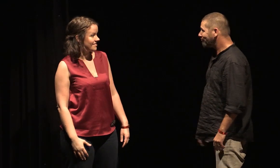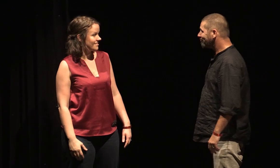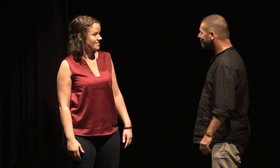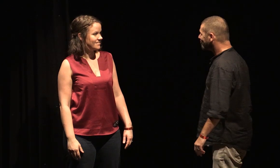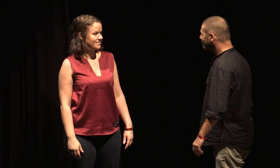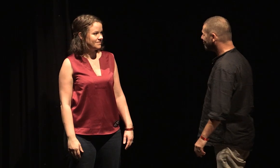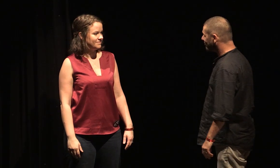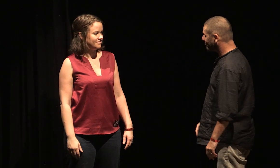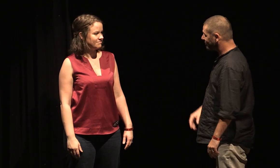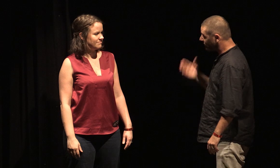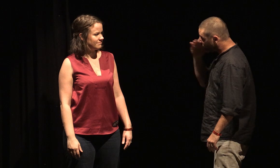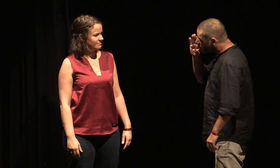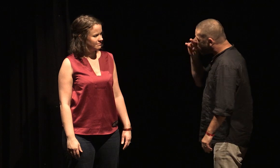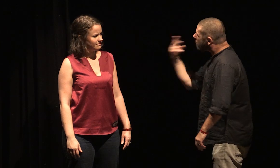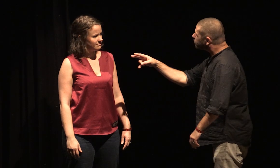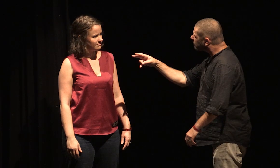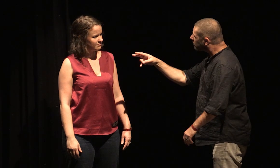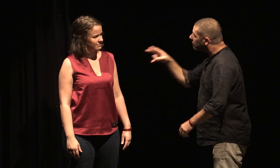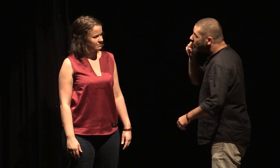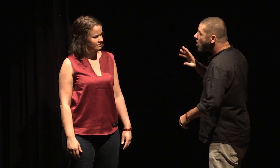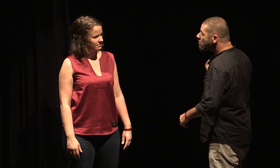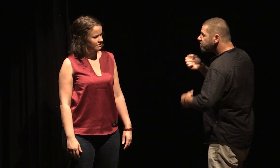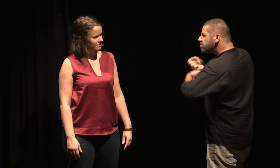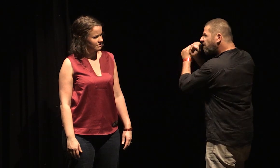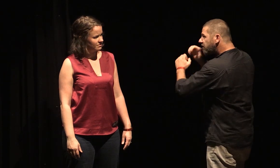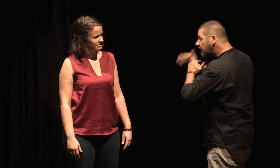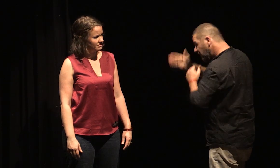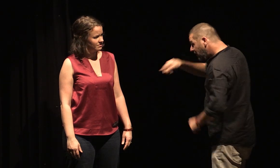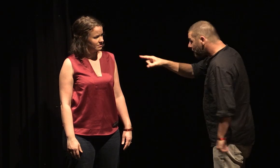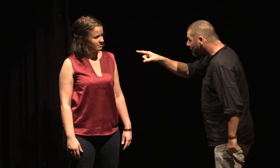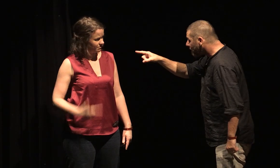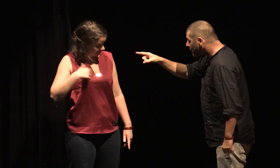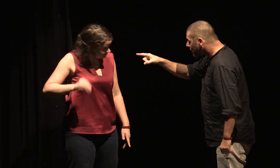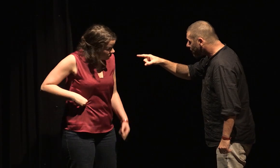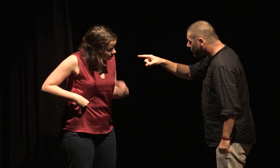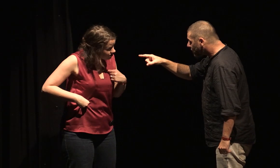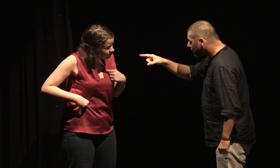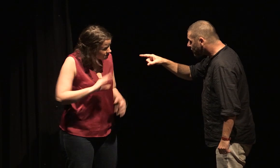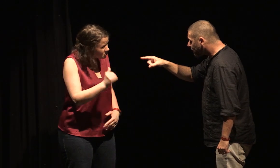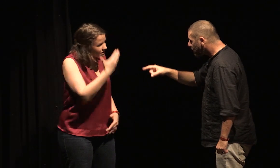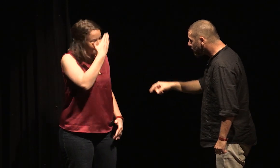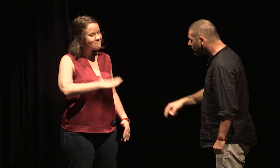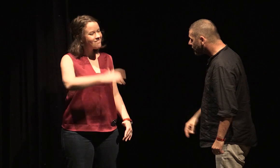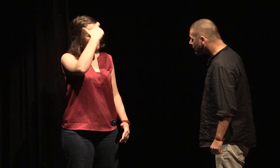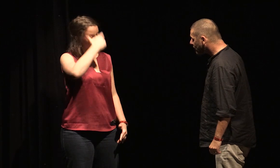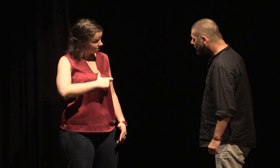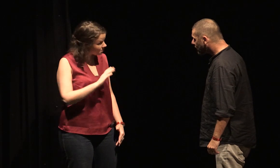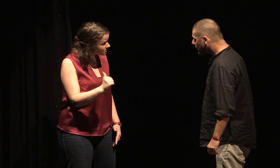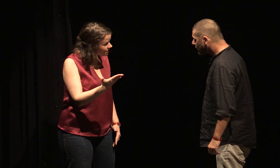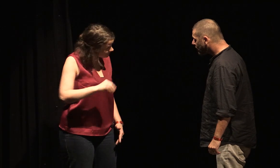que ta mère Sarah a chassé ma mère Hagar dans le désert. Est-ce ma faute? Est-ce pour cela que tu ne m'aimes pas? Non, non, ce n pas